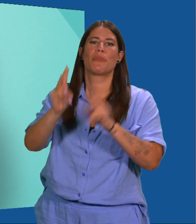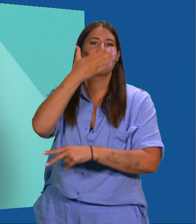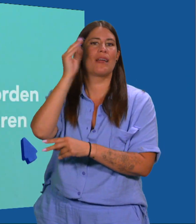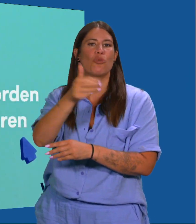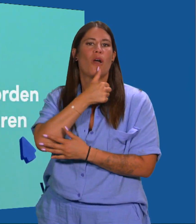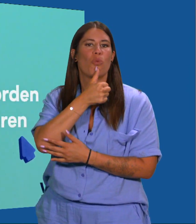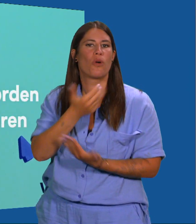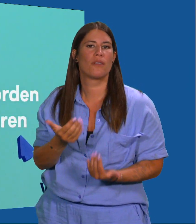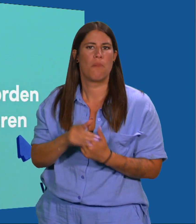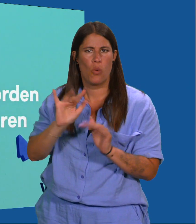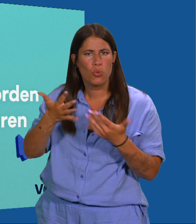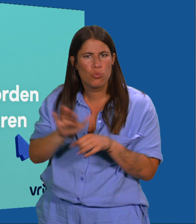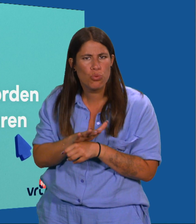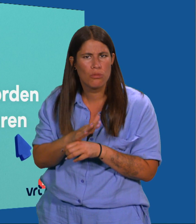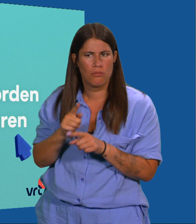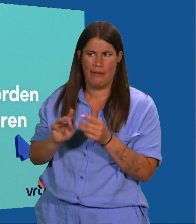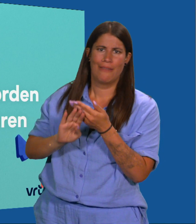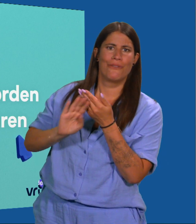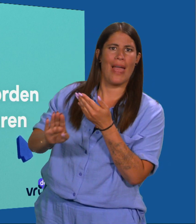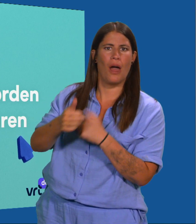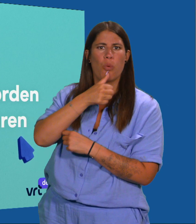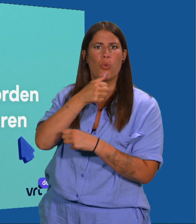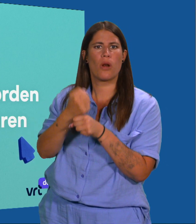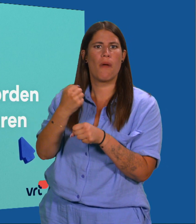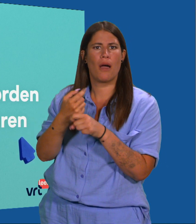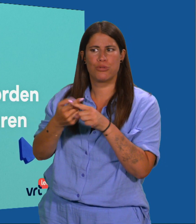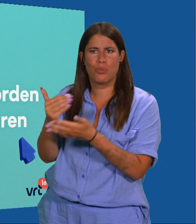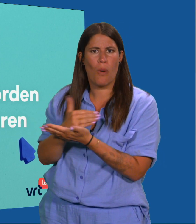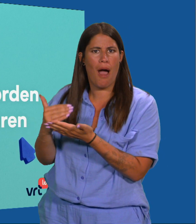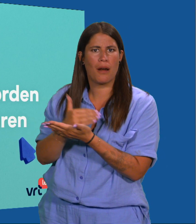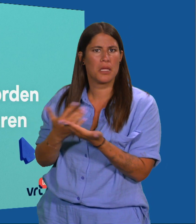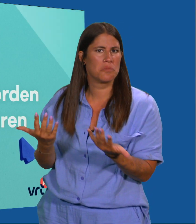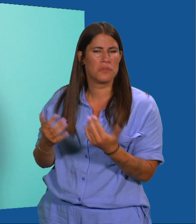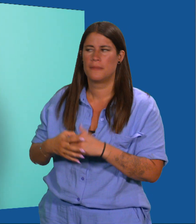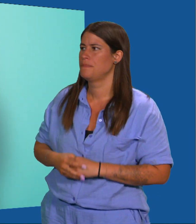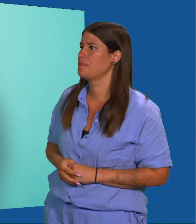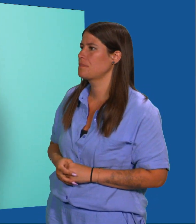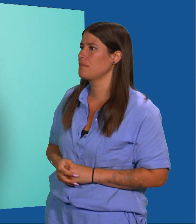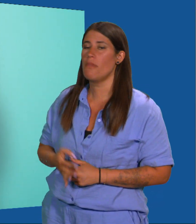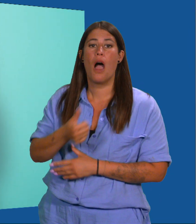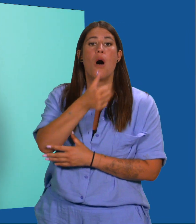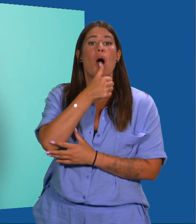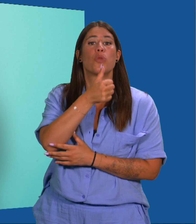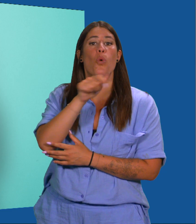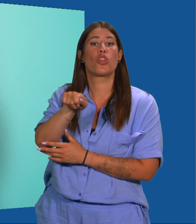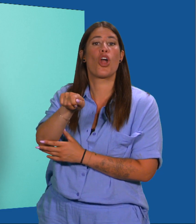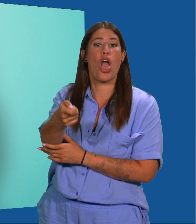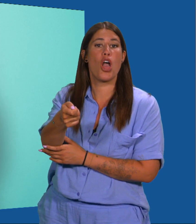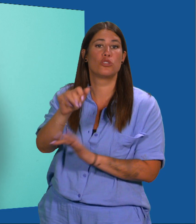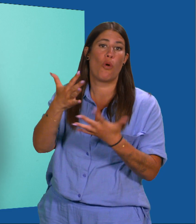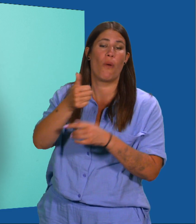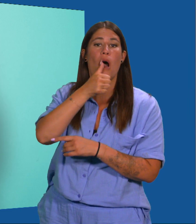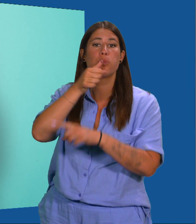Maar hoe doe je dat? Veilige wachtwoorden maken en bewaren? Een wachtwoordkluis of